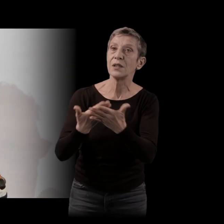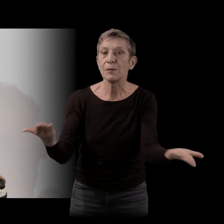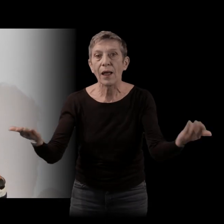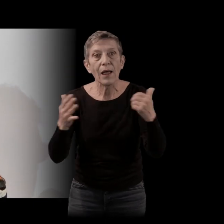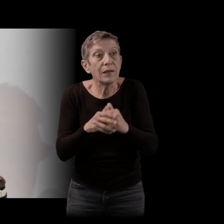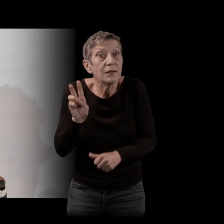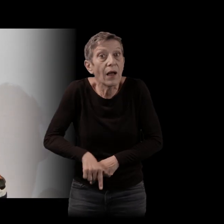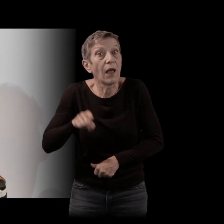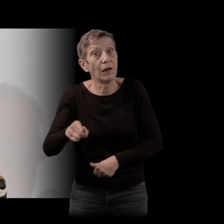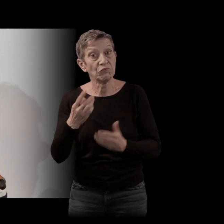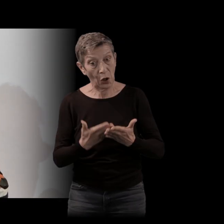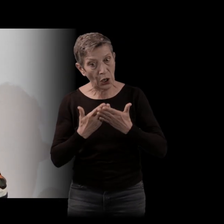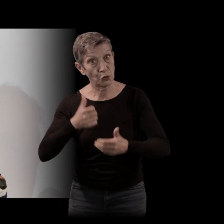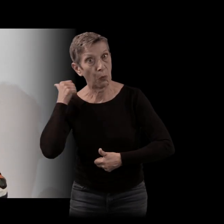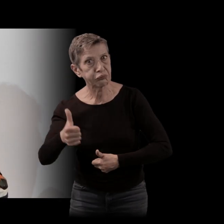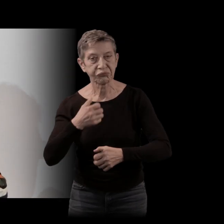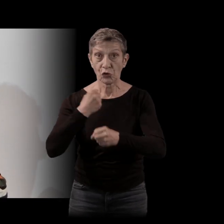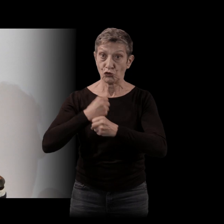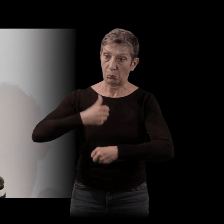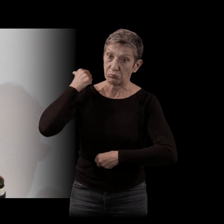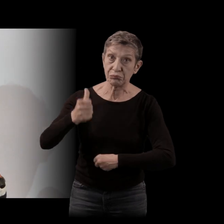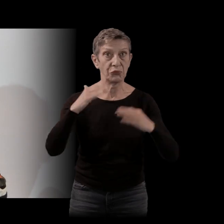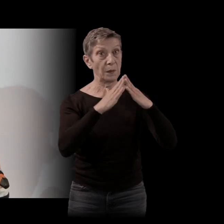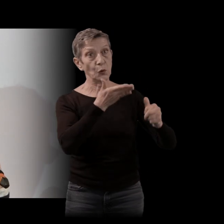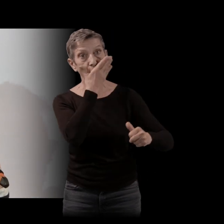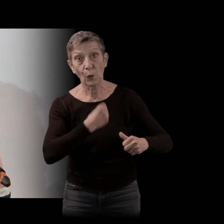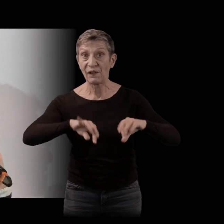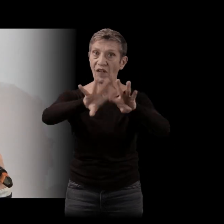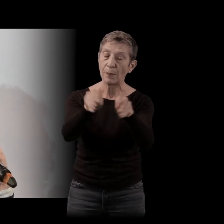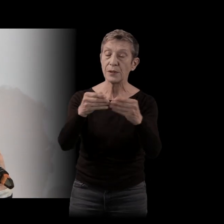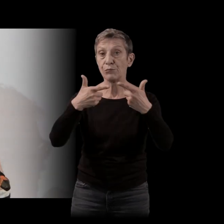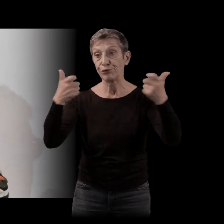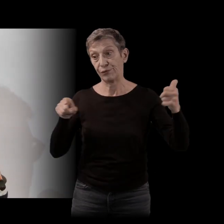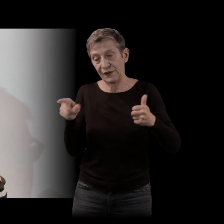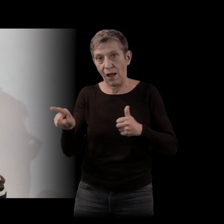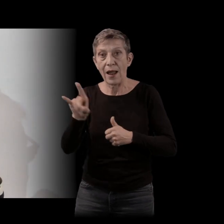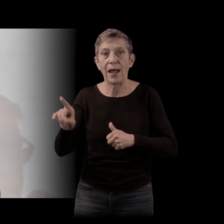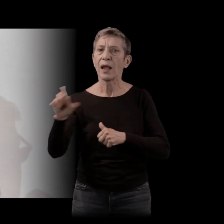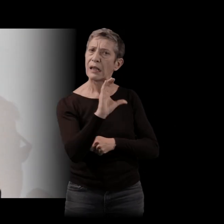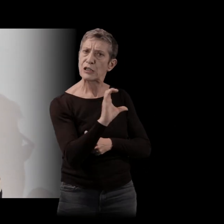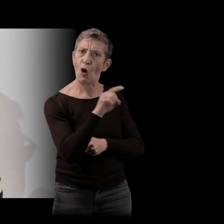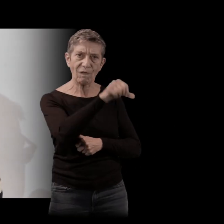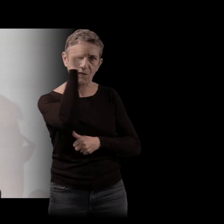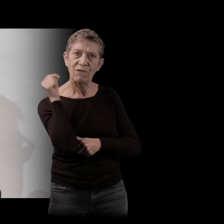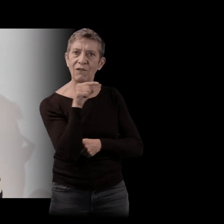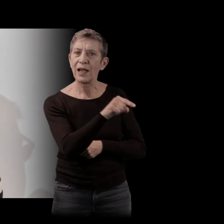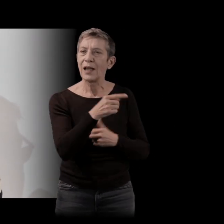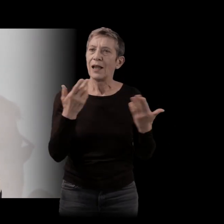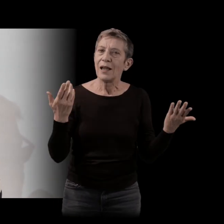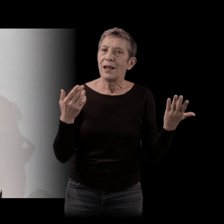des belles études, un bon job, une belle maison, une famille, etc. Et Christophe, lui, c'était un peu le type sur lequel elle fantasmait